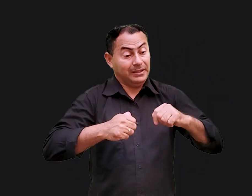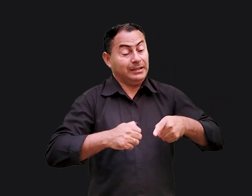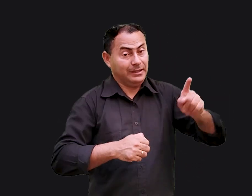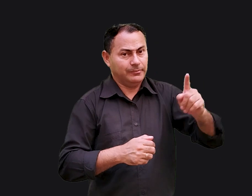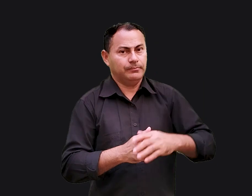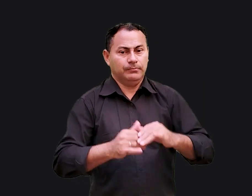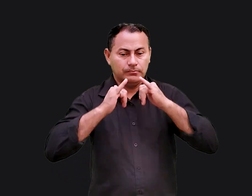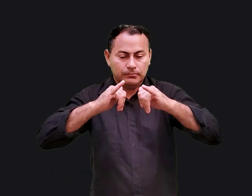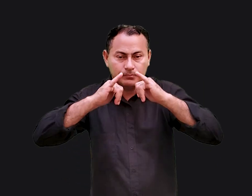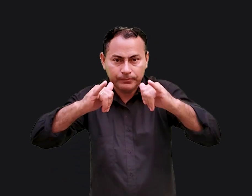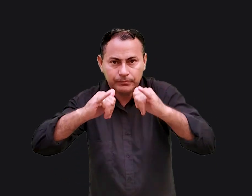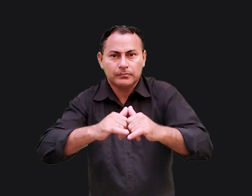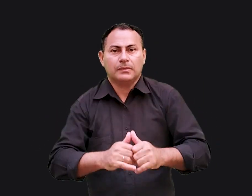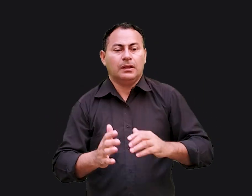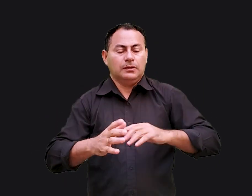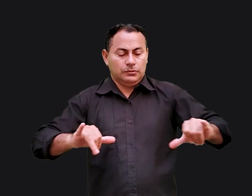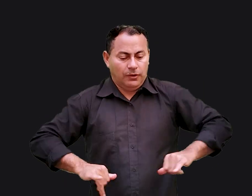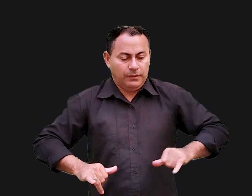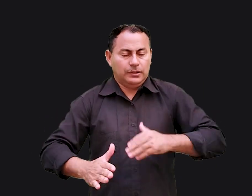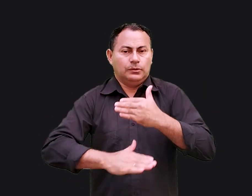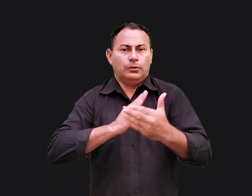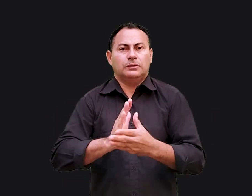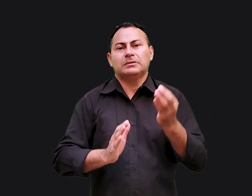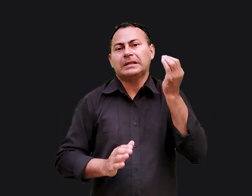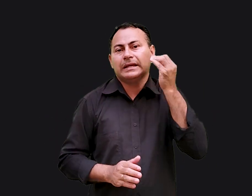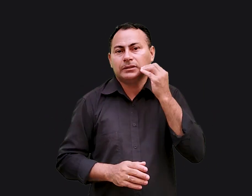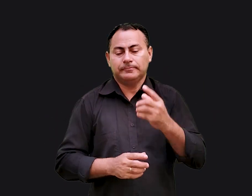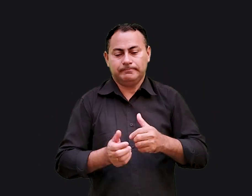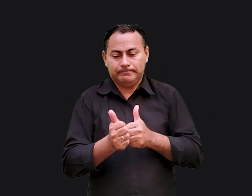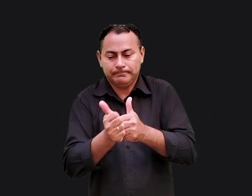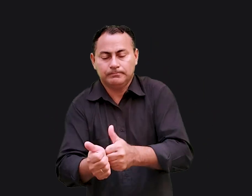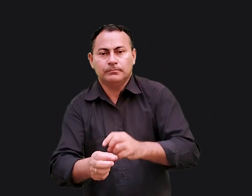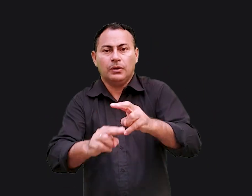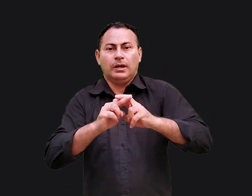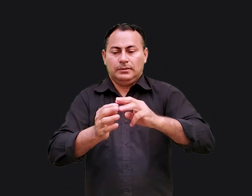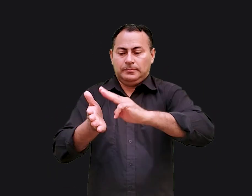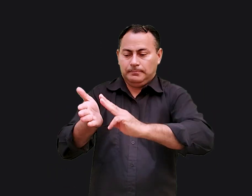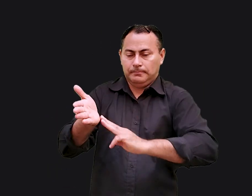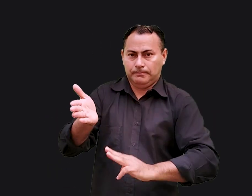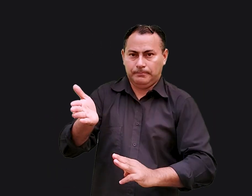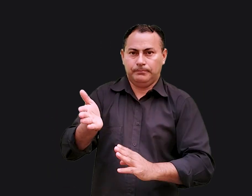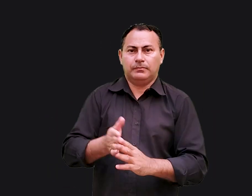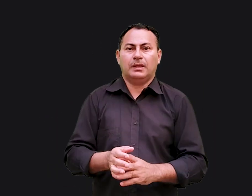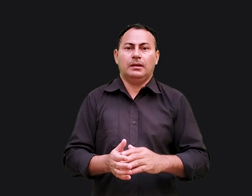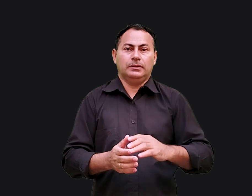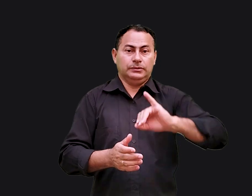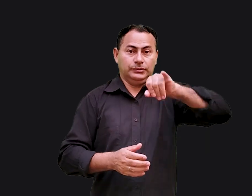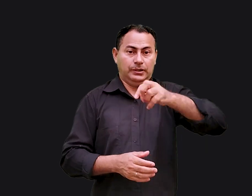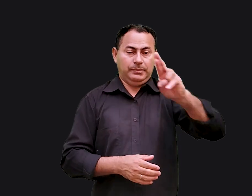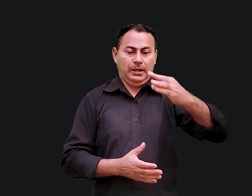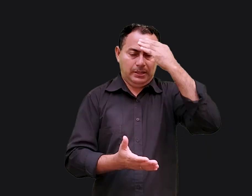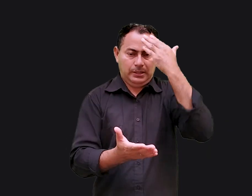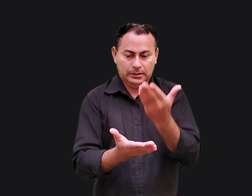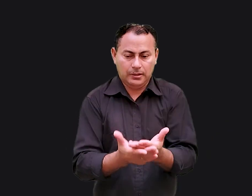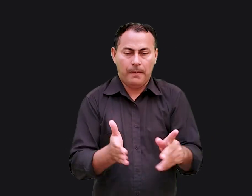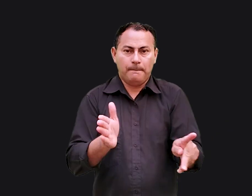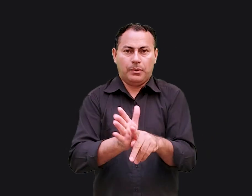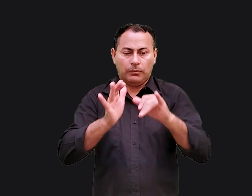ele profetizou disposto a sofrer todo tipo de provação e perseguição por causa da sua mensagem ele acreditava em sua